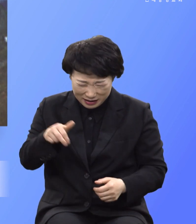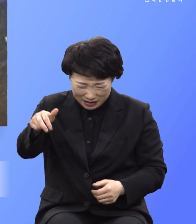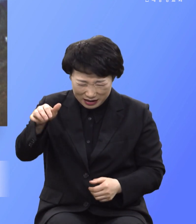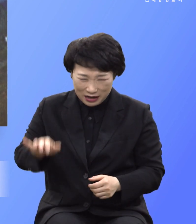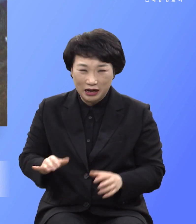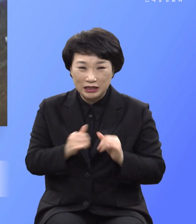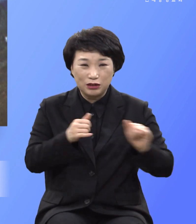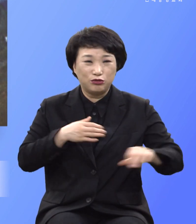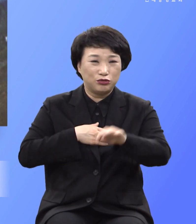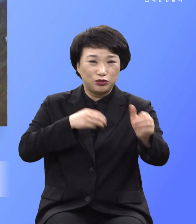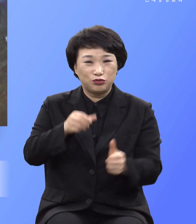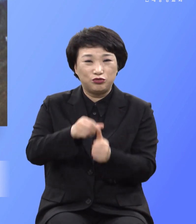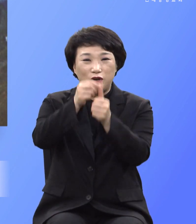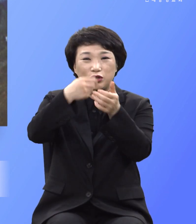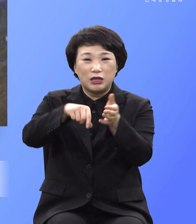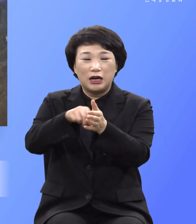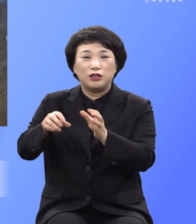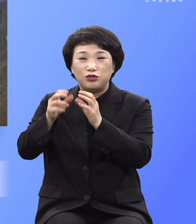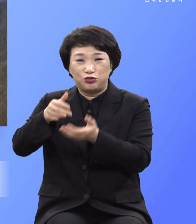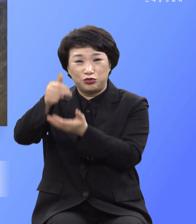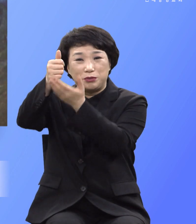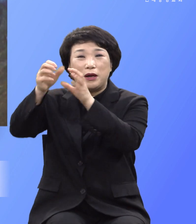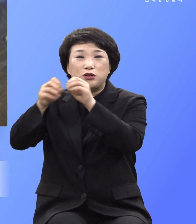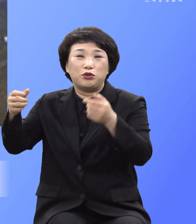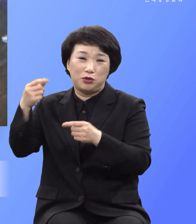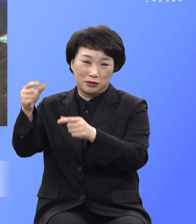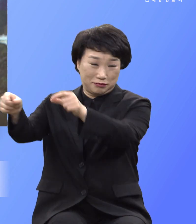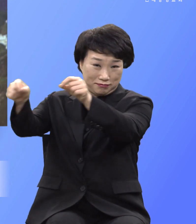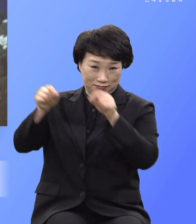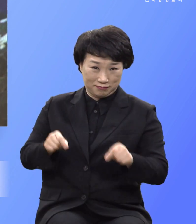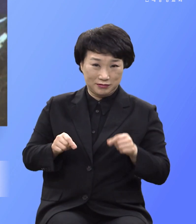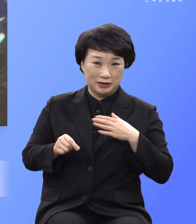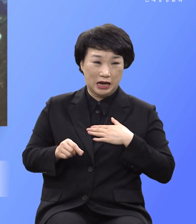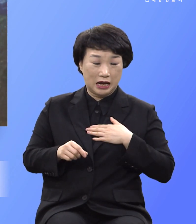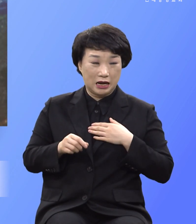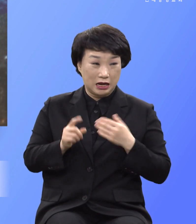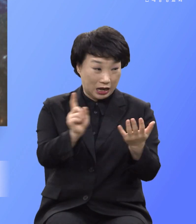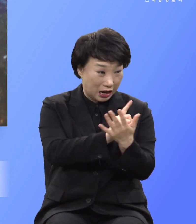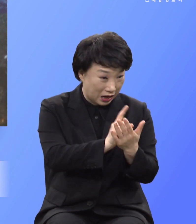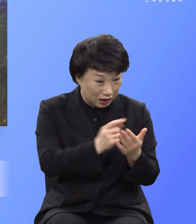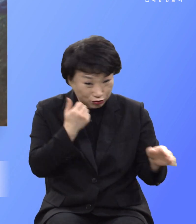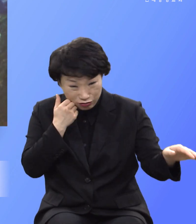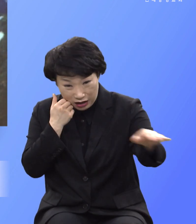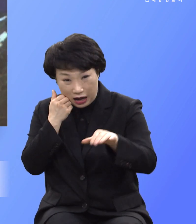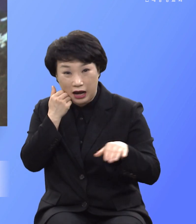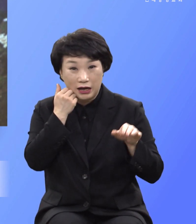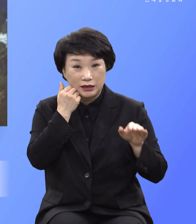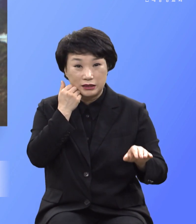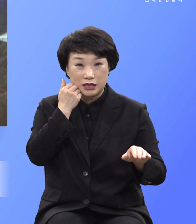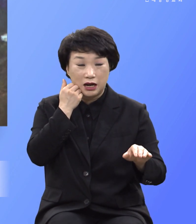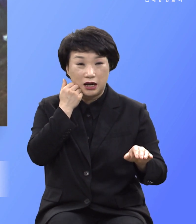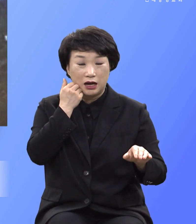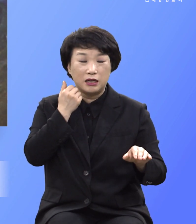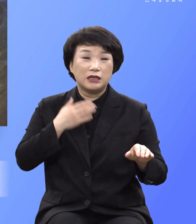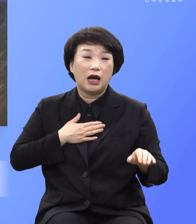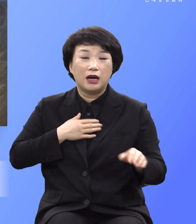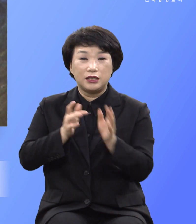주님의 전도와 같이 나도 열심히 나를 만나는 모든 사람에게 그 핏소리를